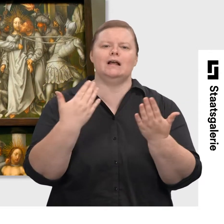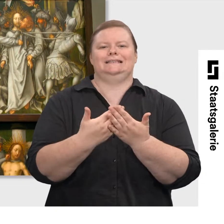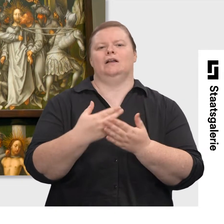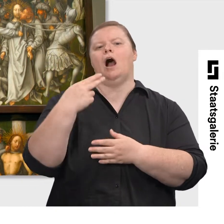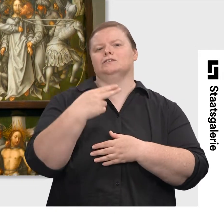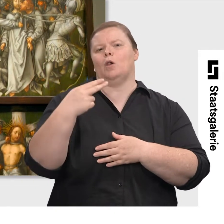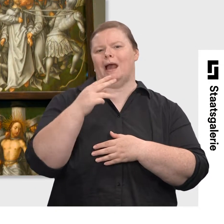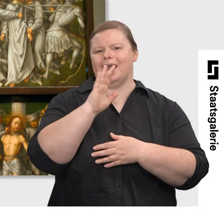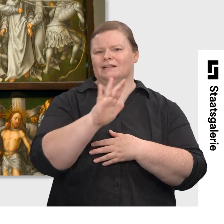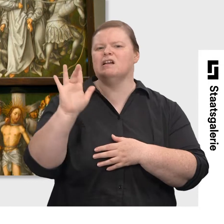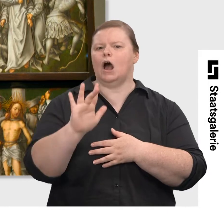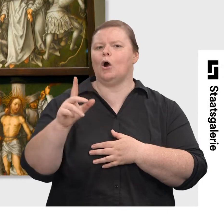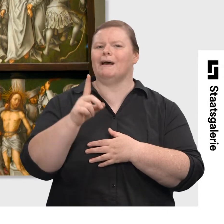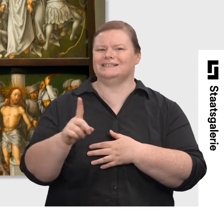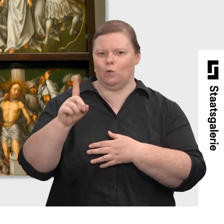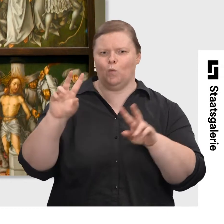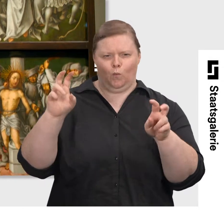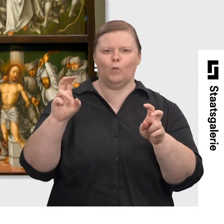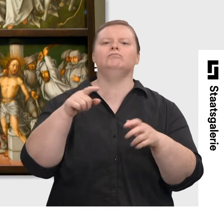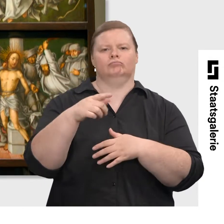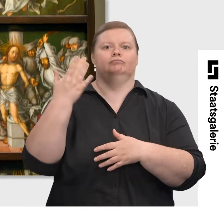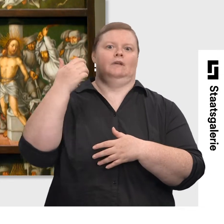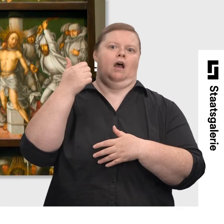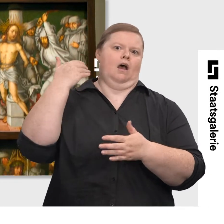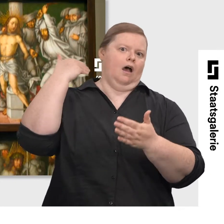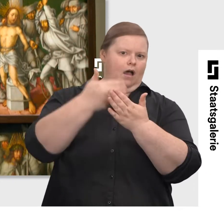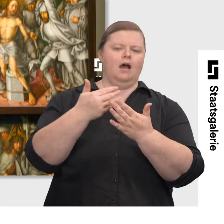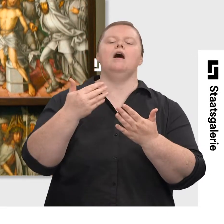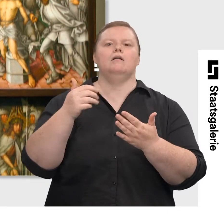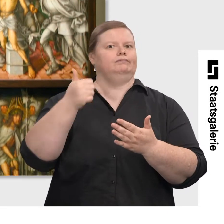haben wir Hans Hulbeins Graue Passions, eine der bedeutendsten Ankäufe in den letzten Jahren.